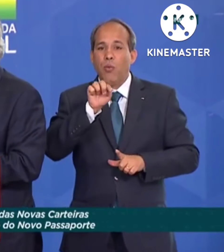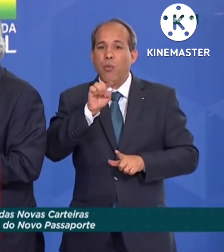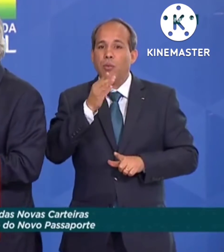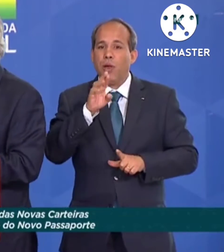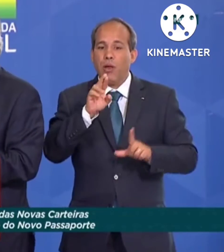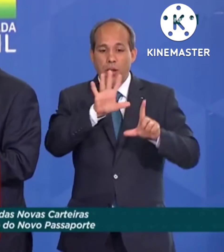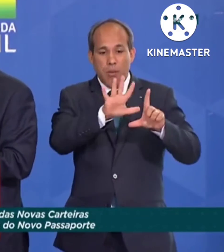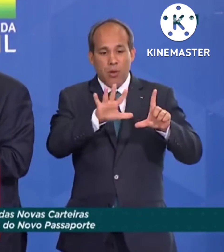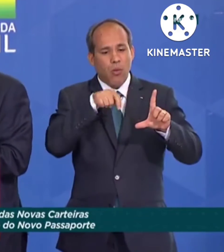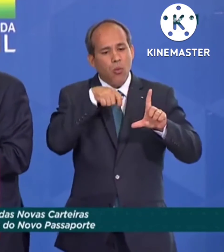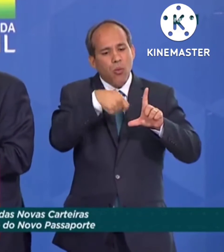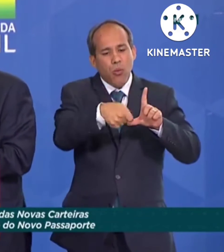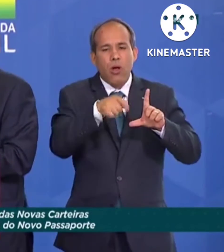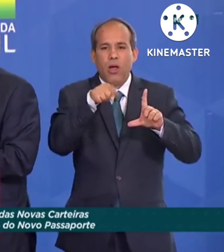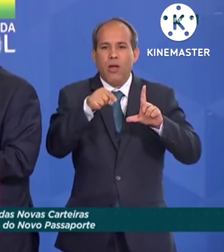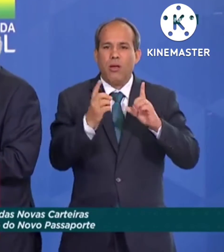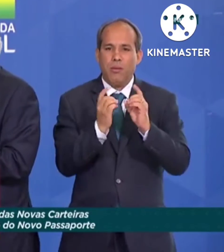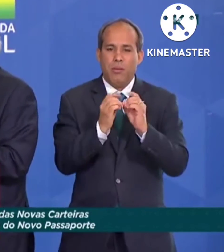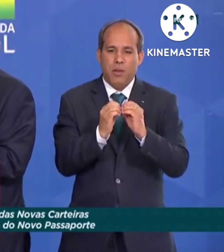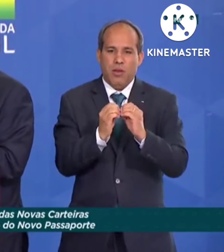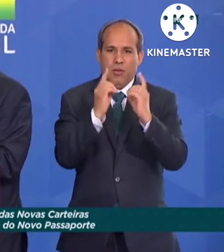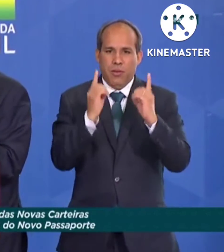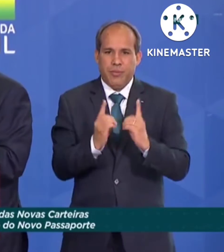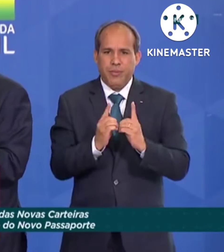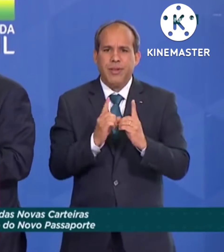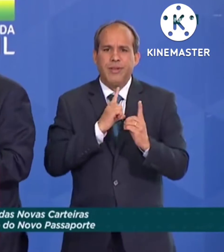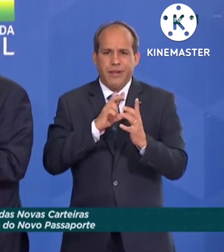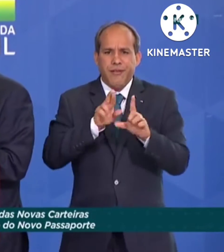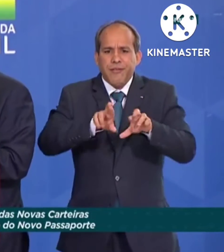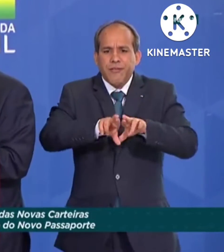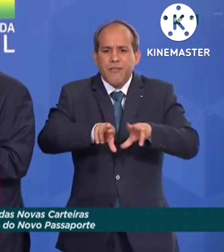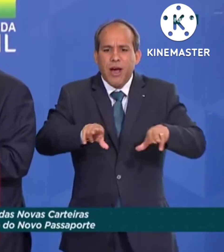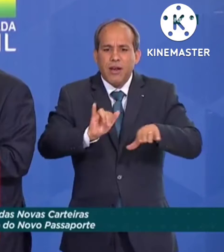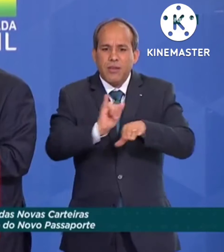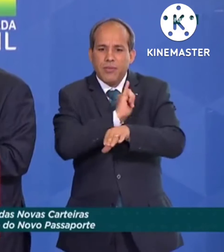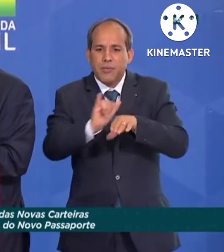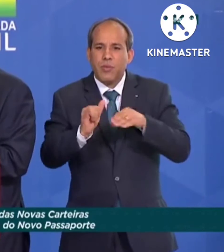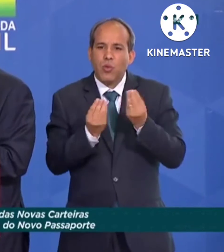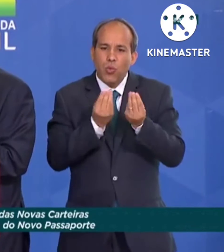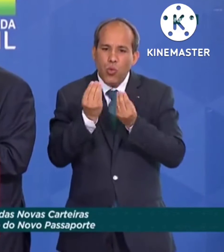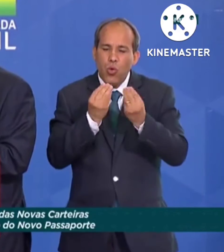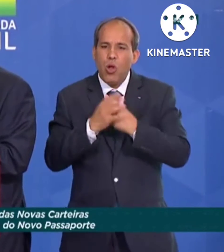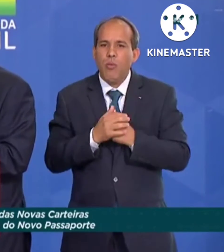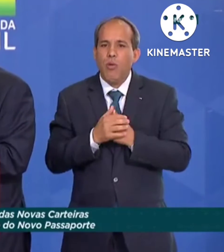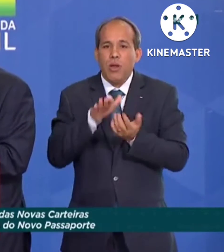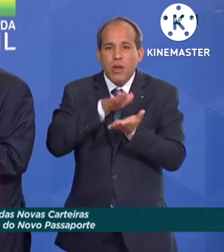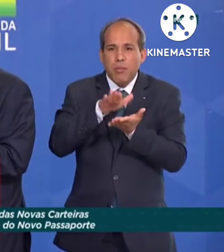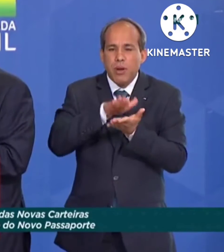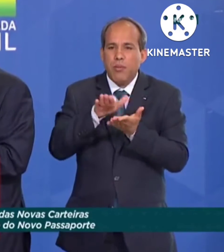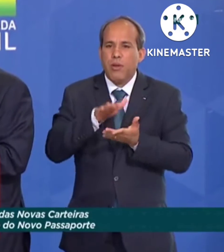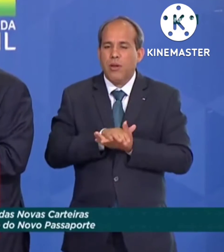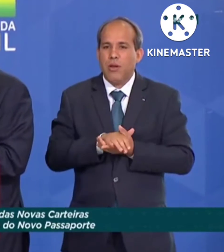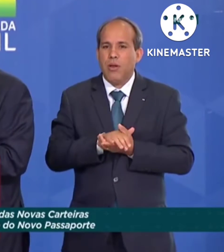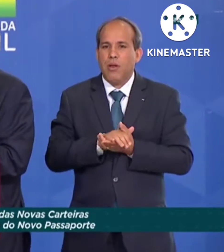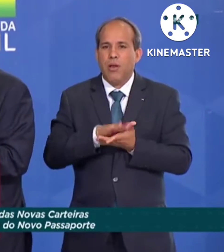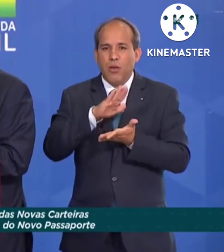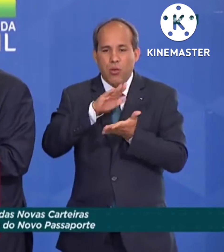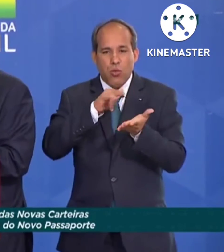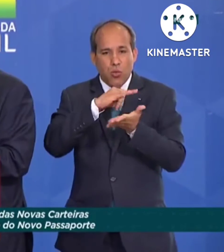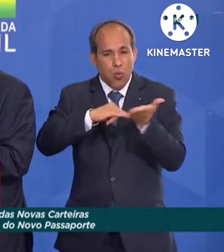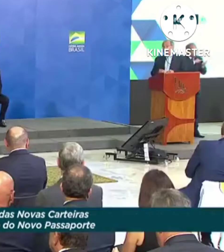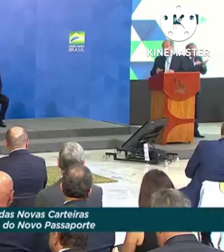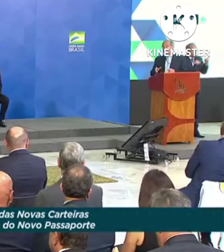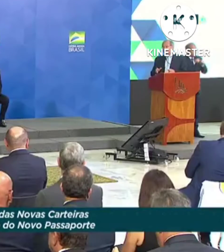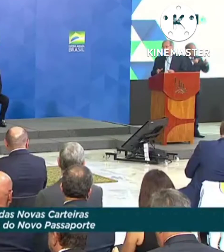É uma plataforma digital que tem vários desdobramentos, então ela permite o acesso